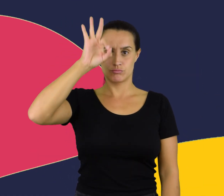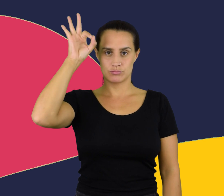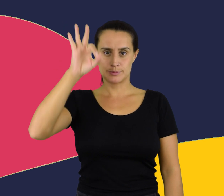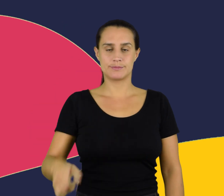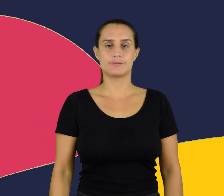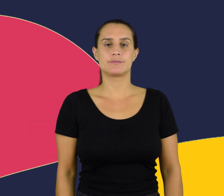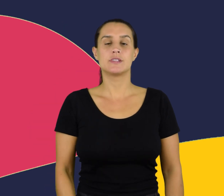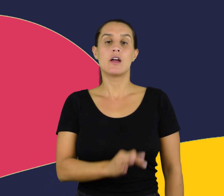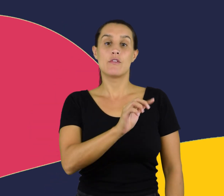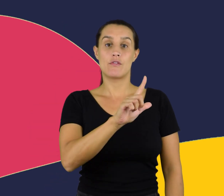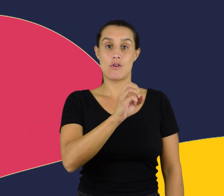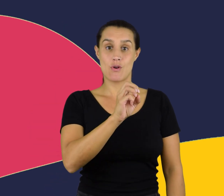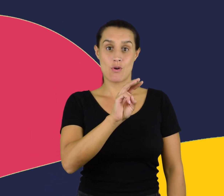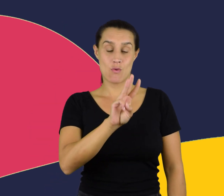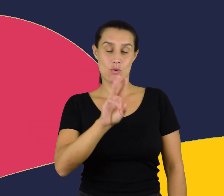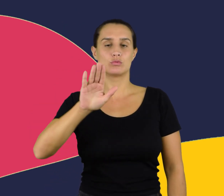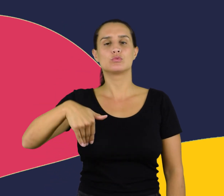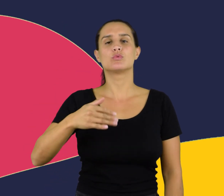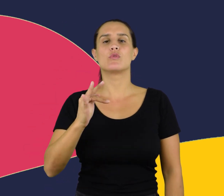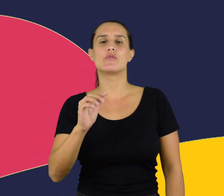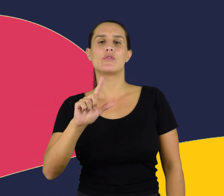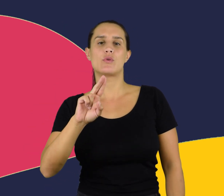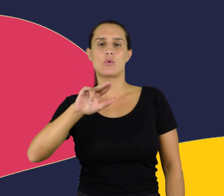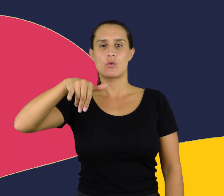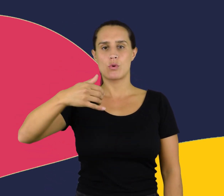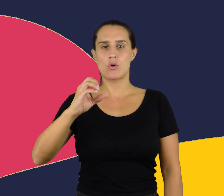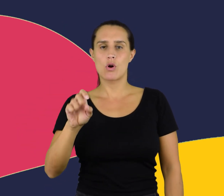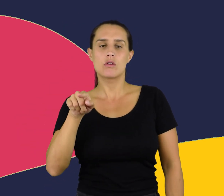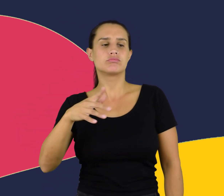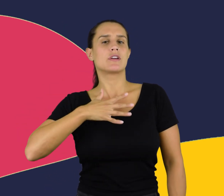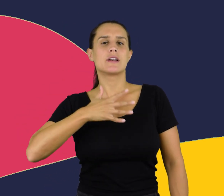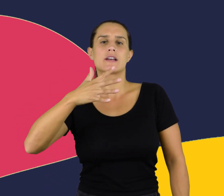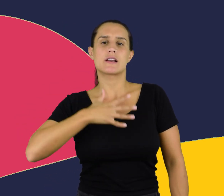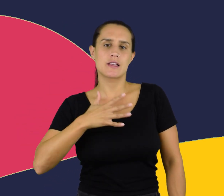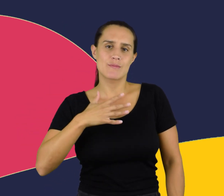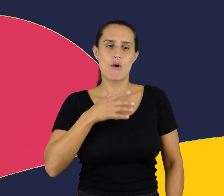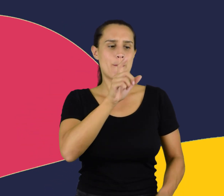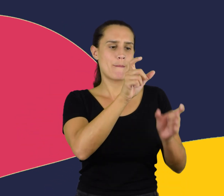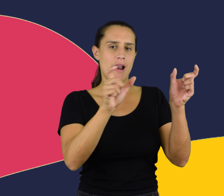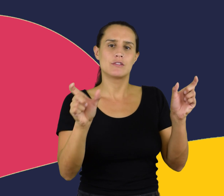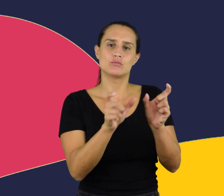Flow, flujo Ritmo creado por palabras rimadas sobre un beat